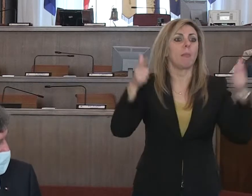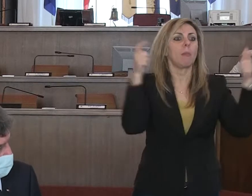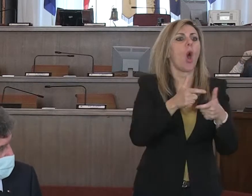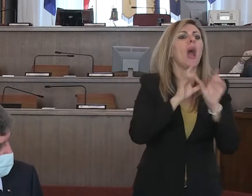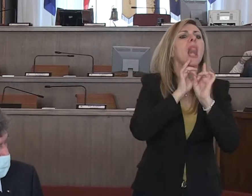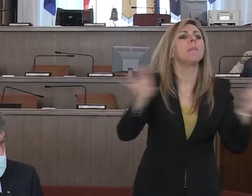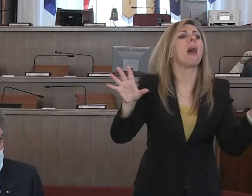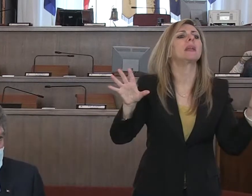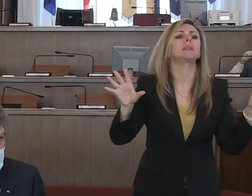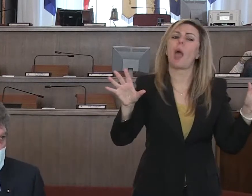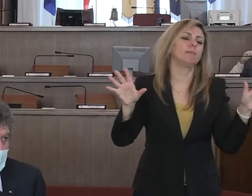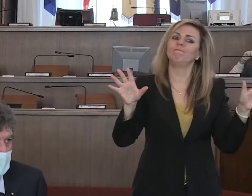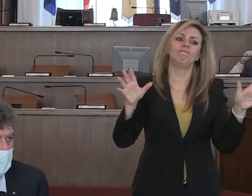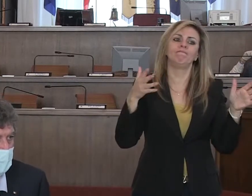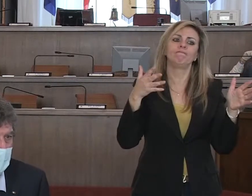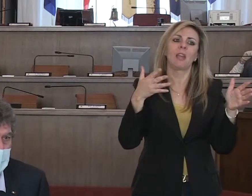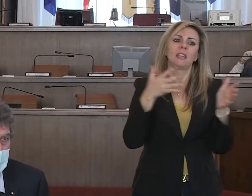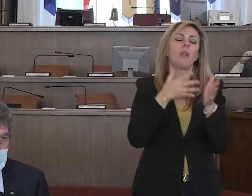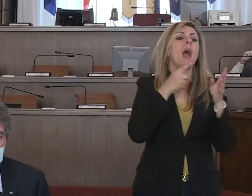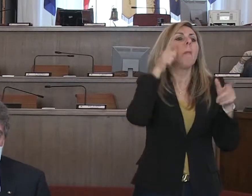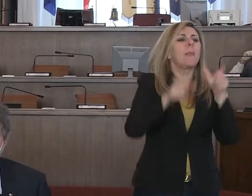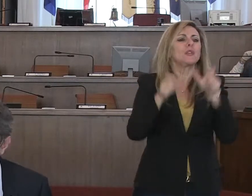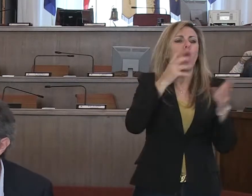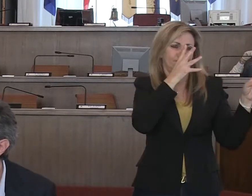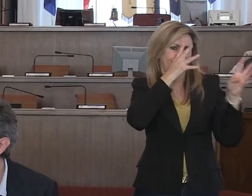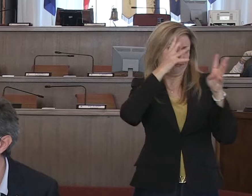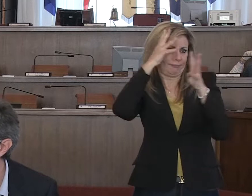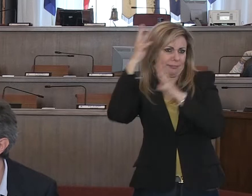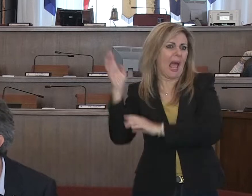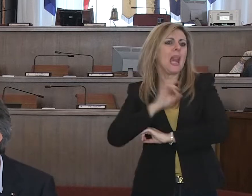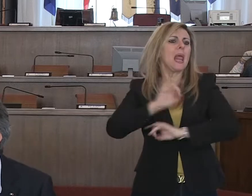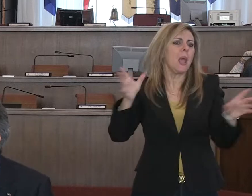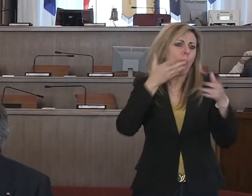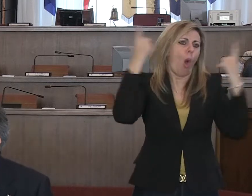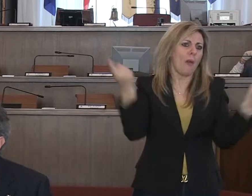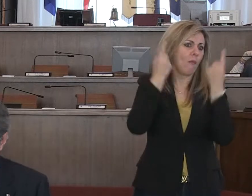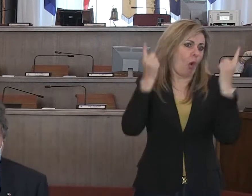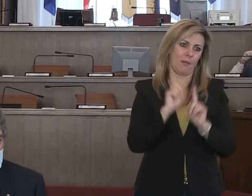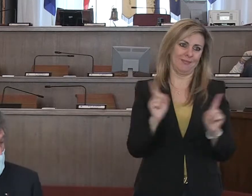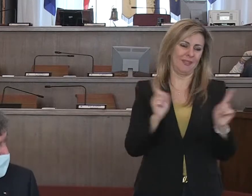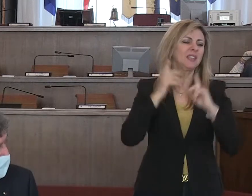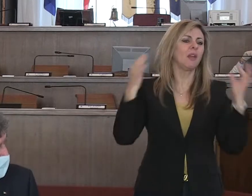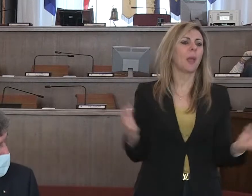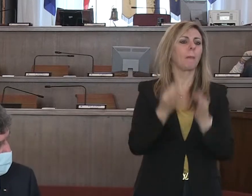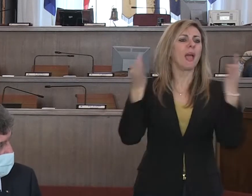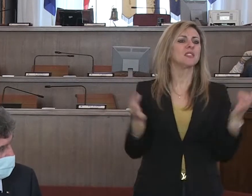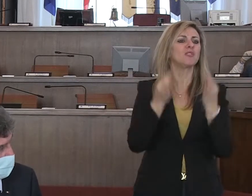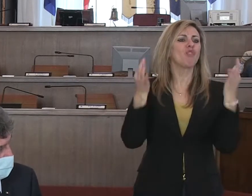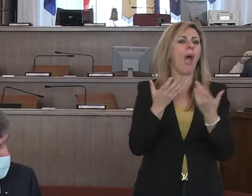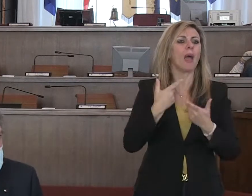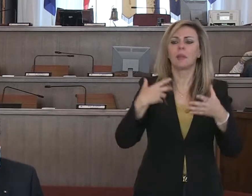libertà di farsi una passeggiata viene malintesa dalle persone e diventa occasione per farsi l